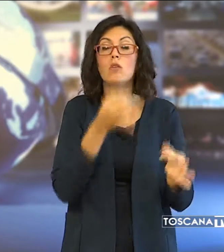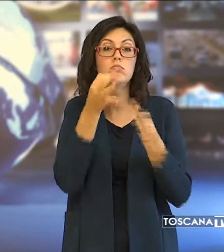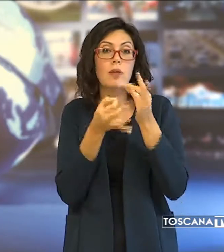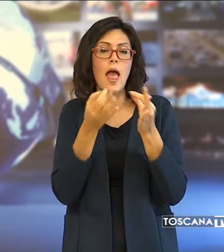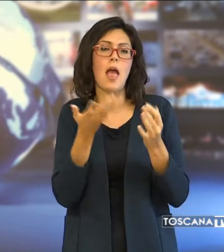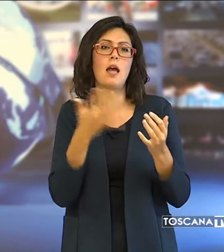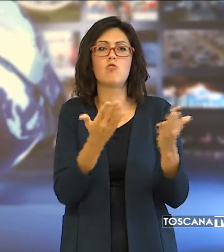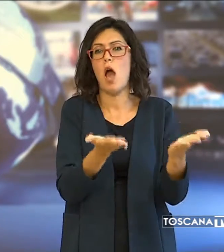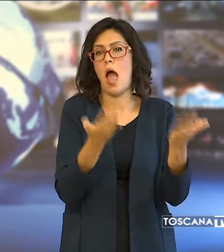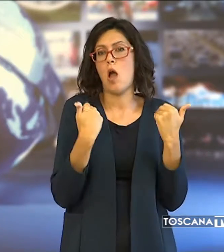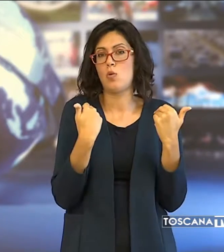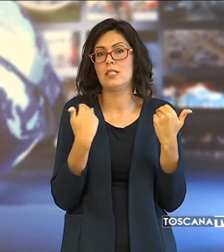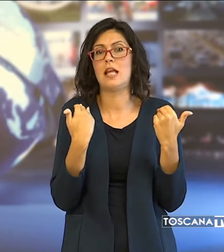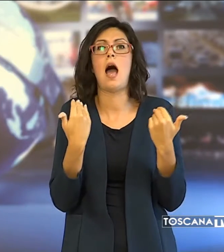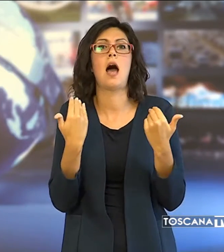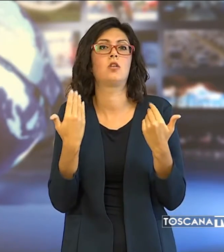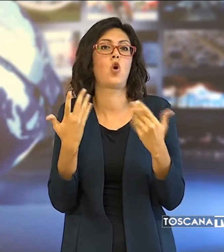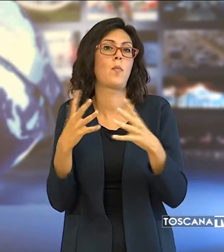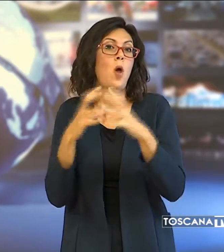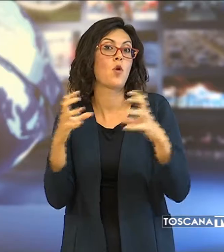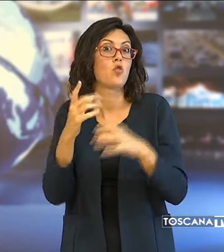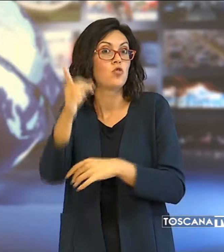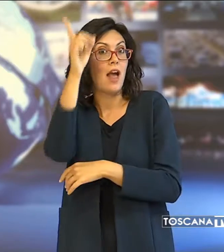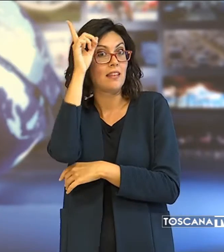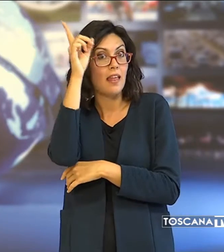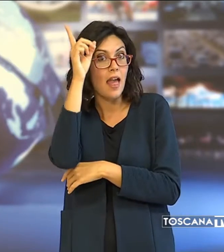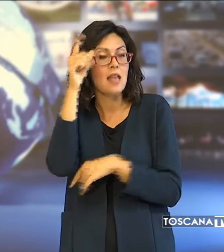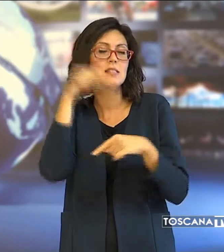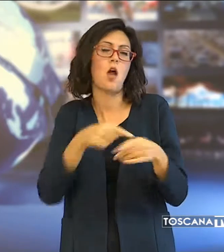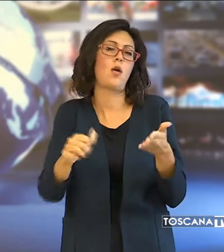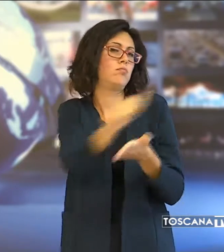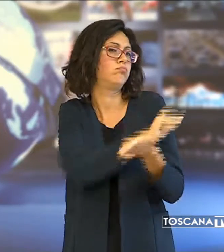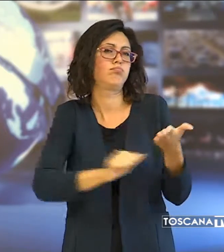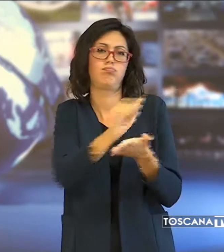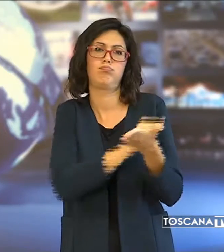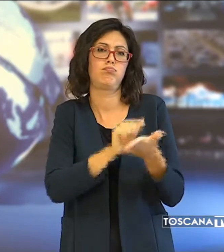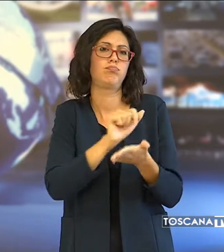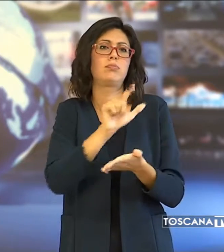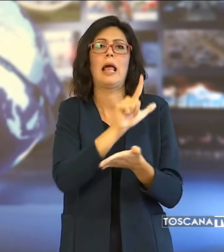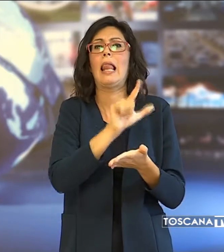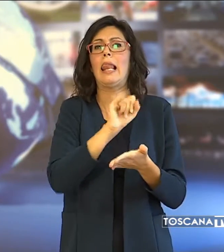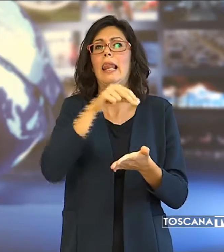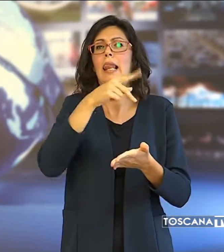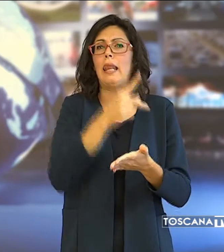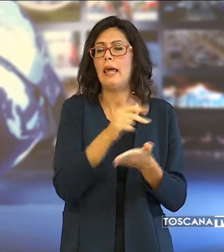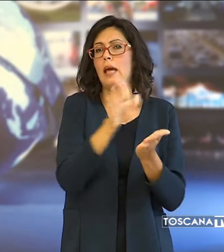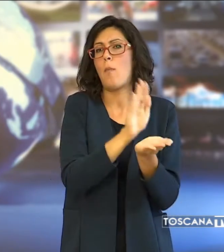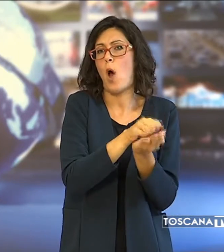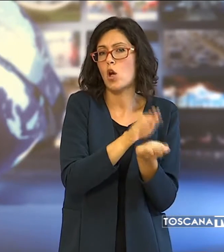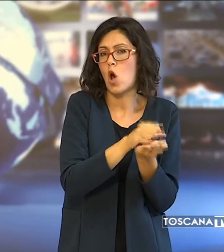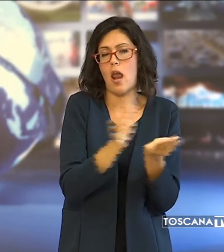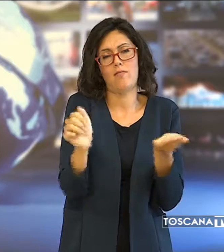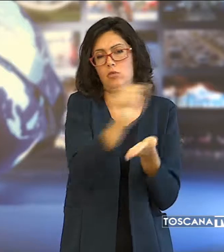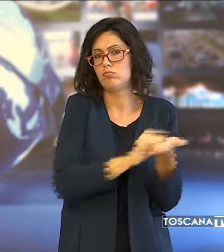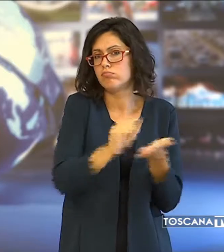acquistato da una società tedesca e adesso è stato svuotato dai link pornografici e restituito